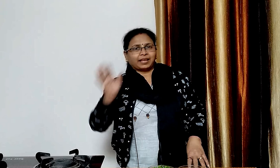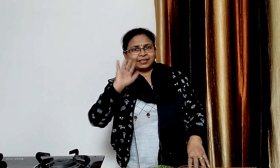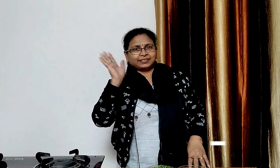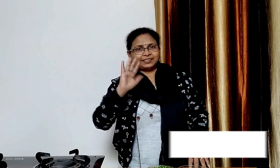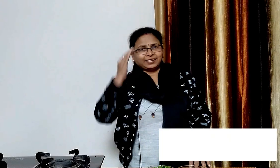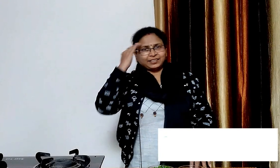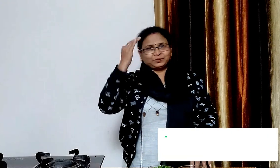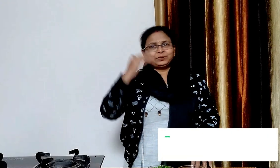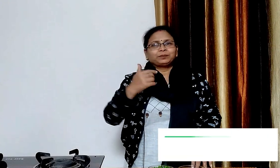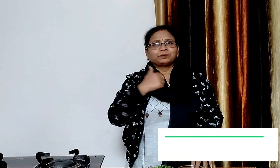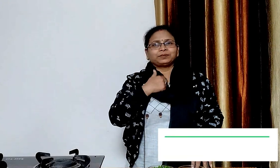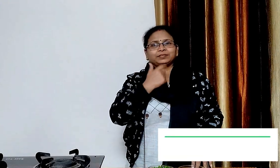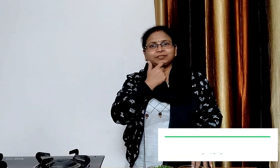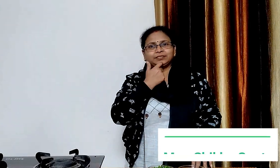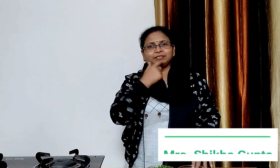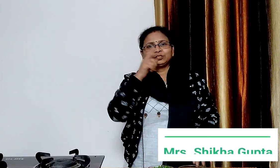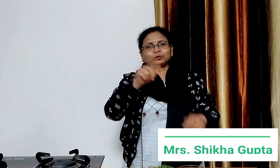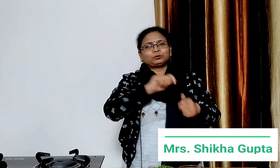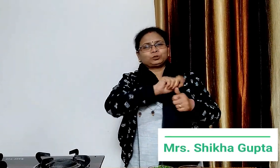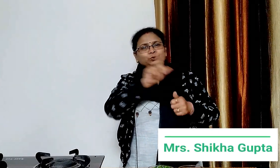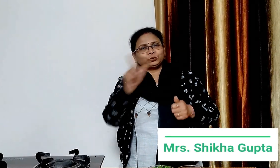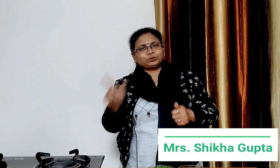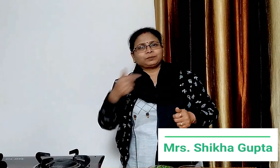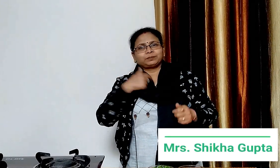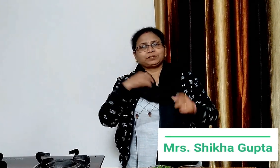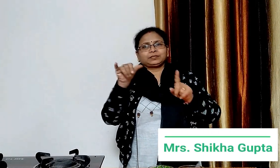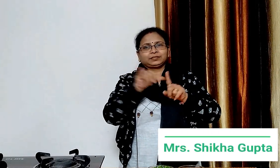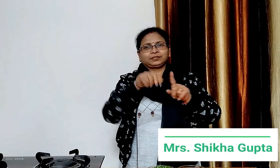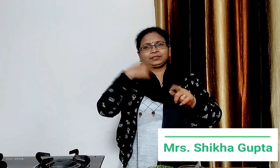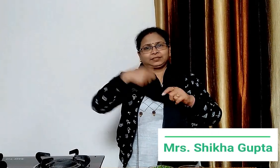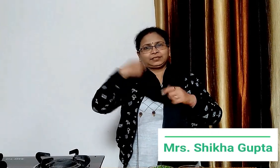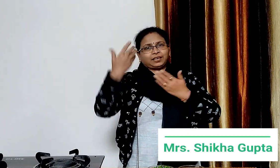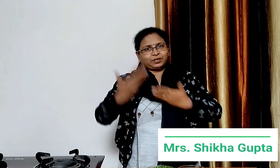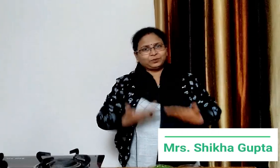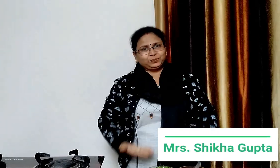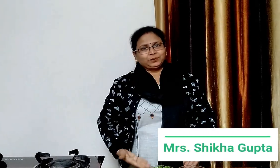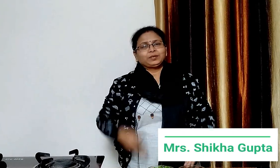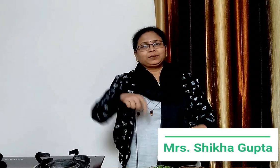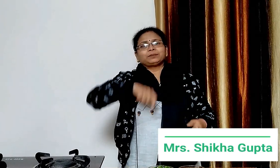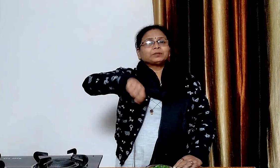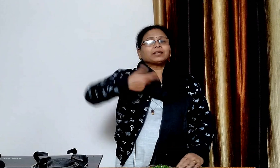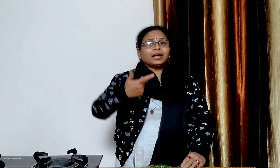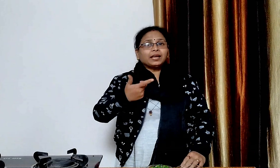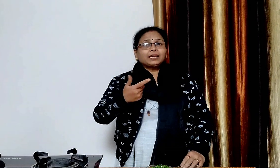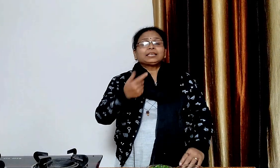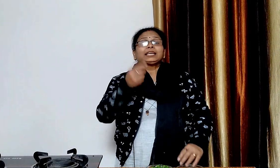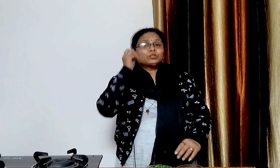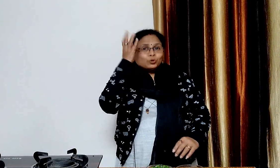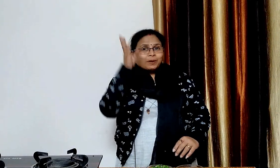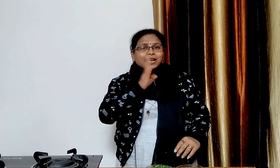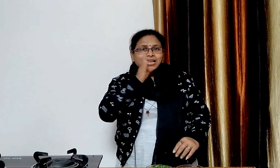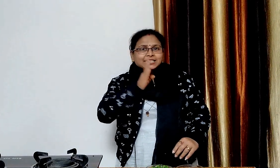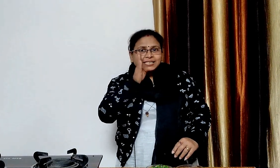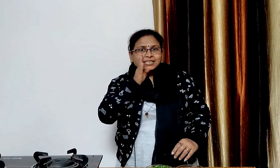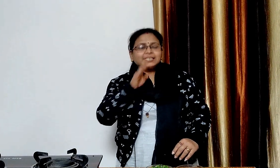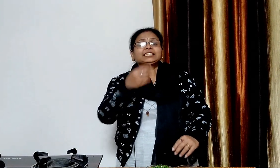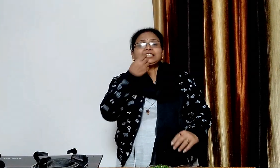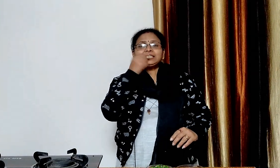हेलो फ्रेंड्स, मैं शिकाहाँ आप सभी का अपने यूट्यूब चैनल पर स्वागत करती हूँ आज हम ब्रेक्वेस्ट के लिए साबुदाने के